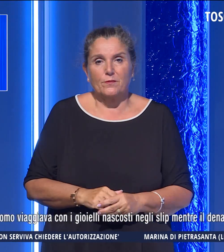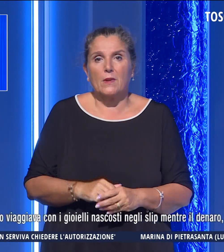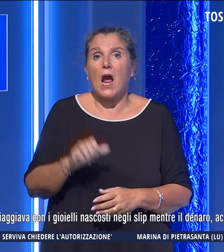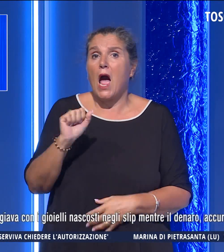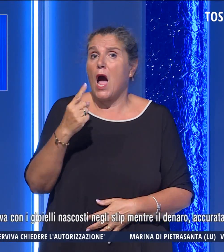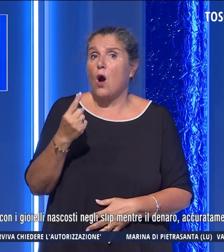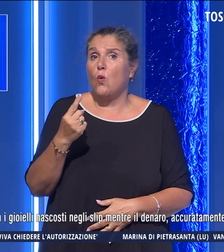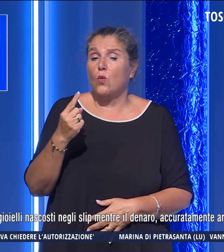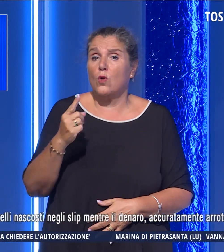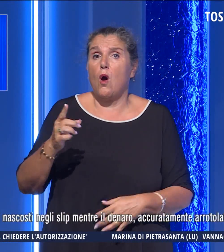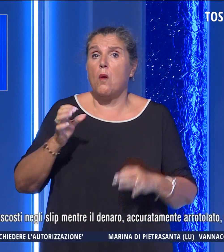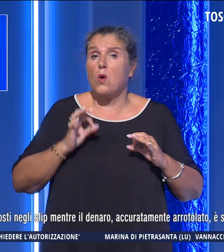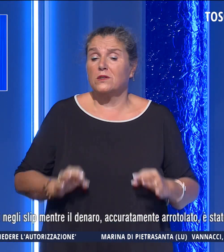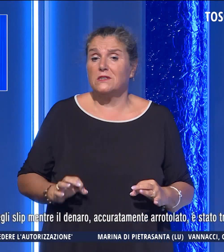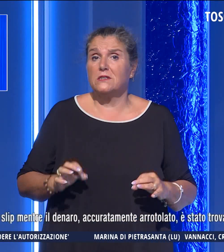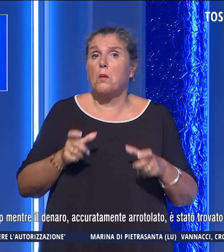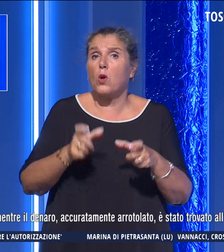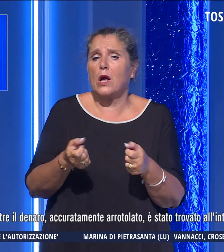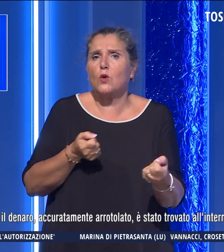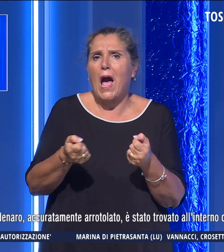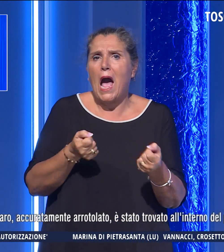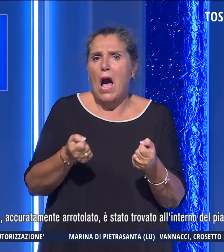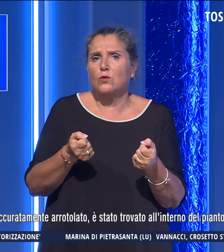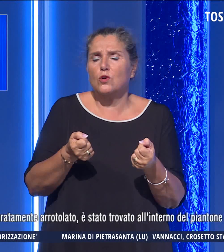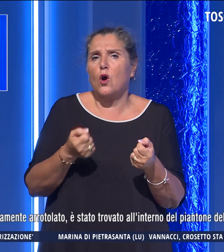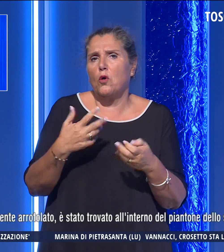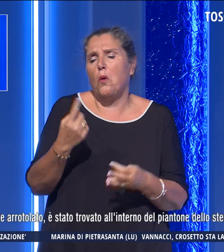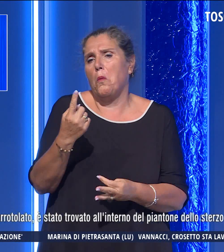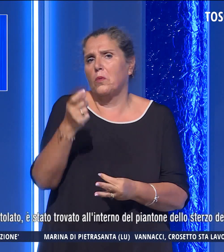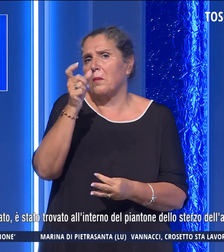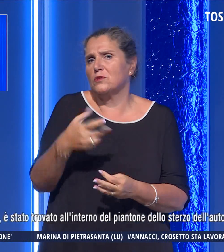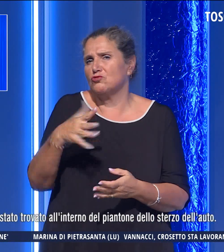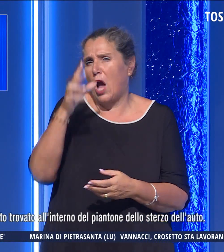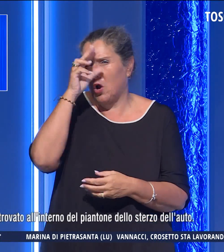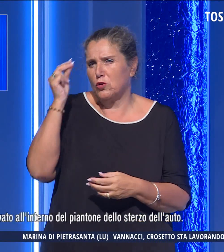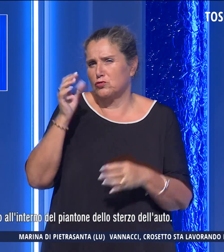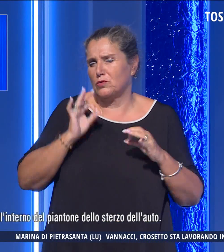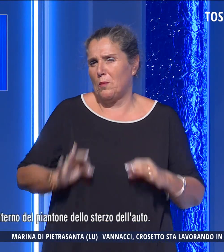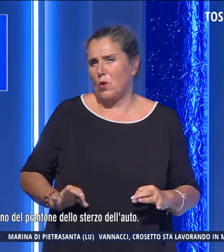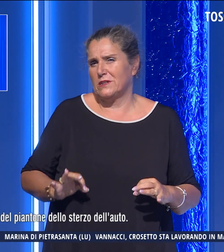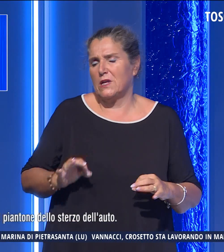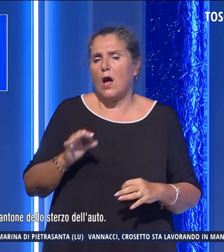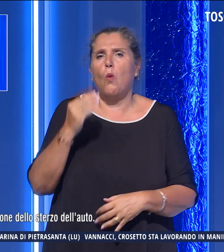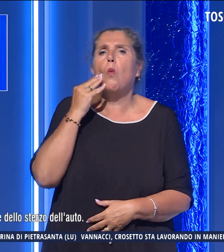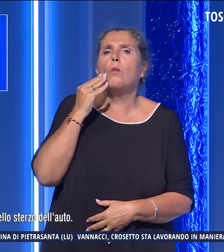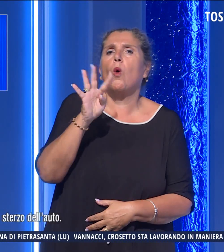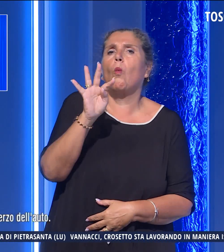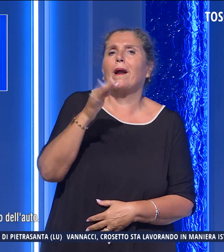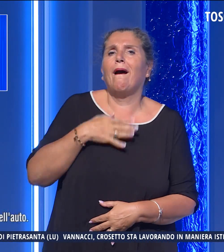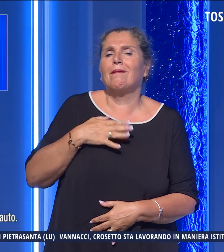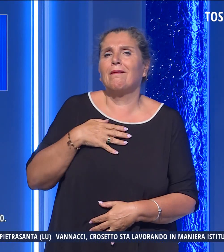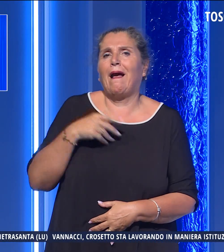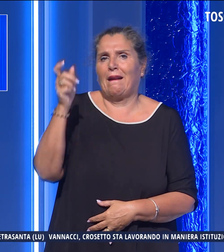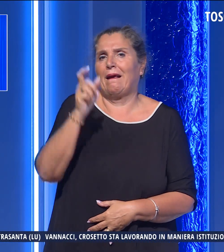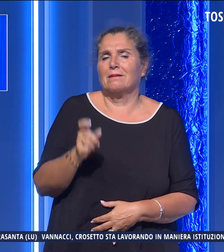gli agenti hanno fermato un'auto con a bordo una vecchia conoscenza delle forze dell'ordine un quarantenne italiano